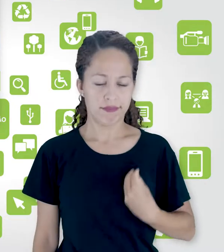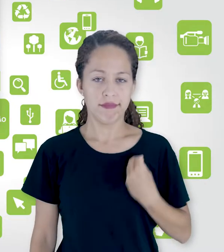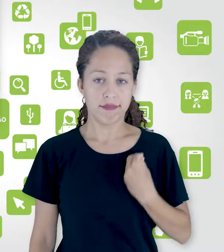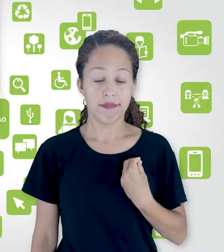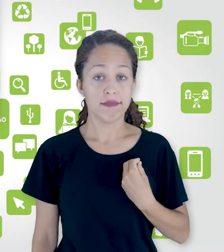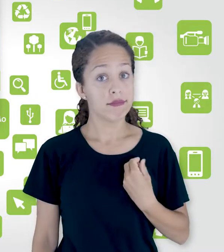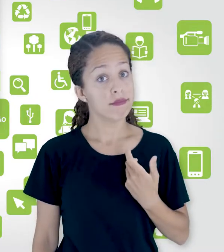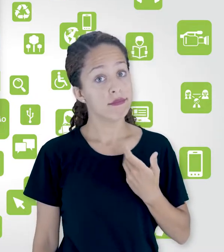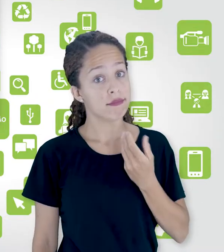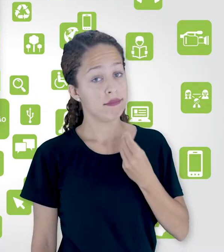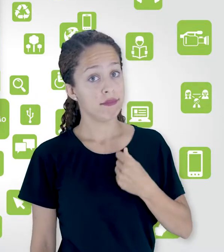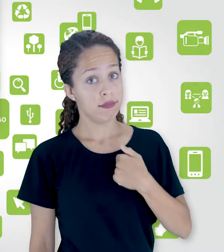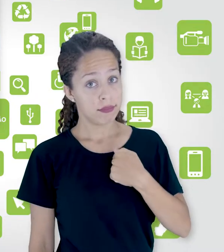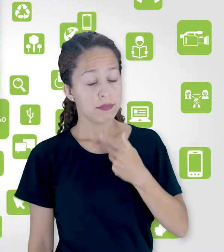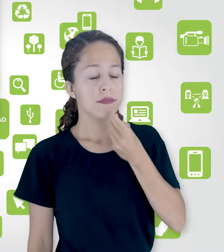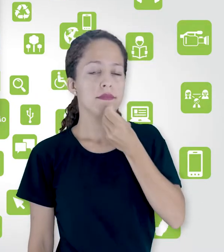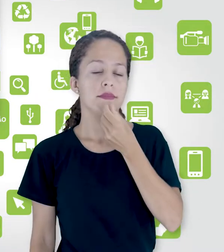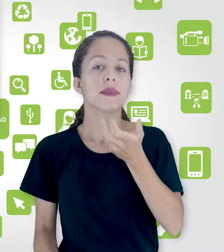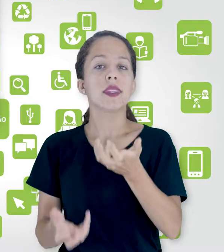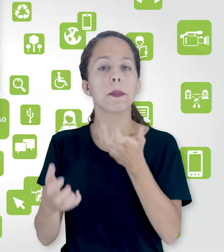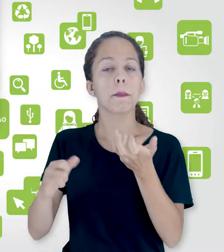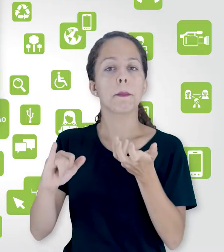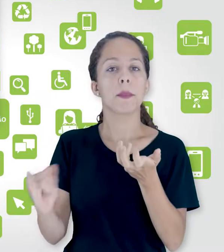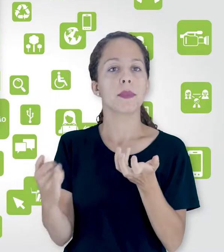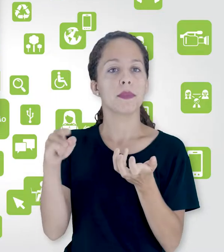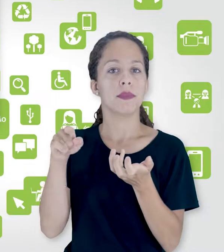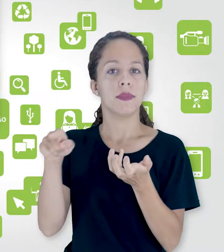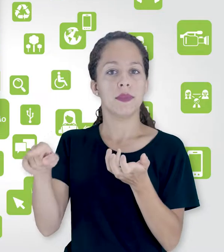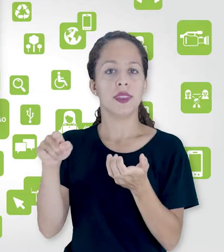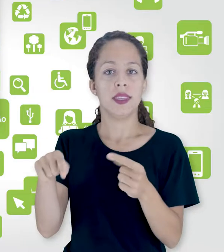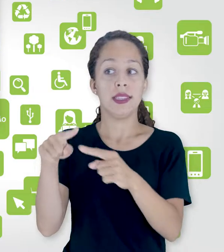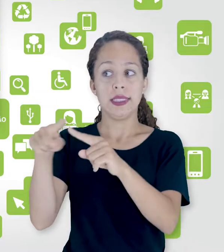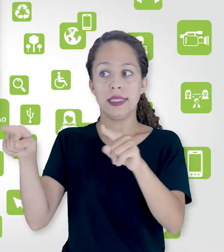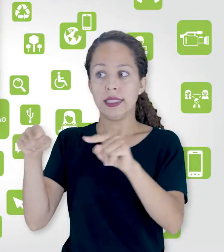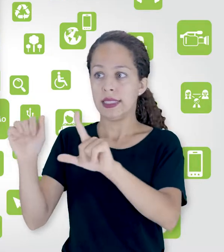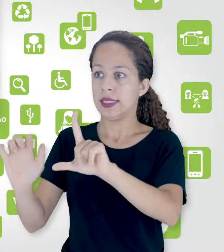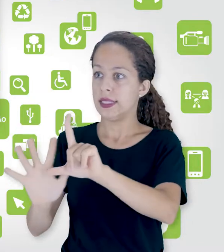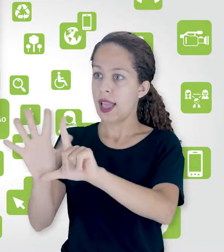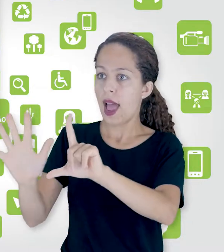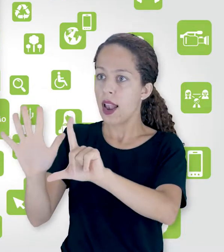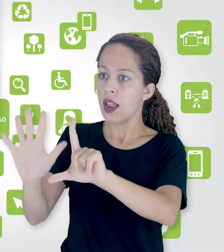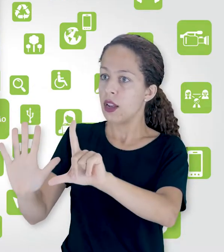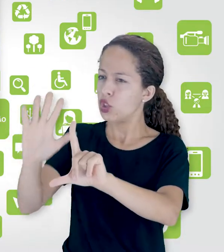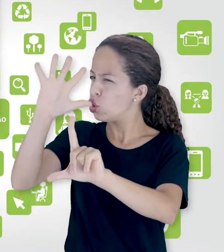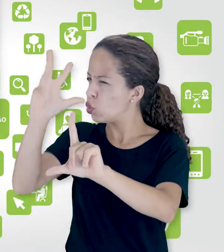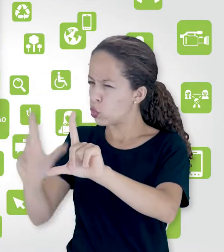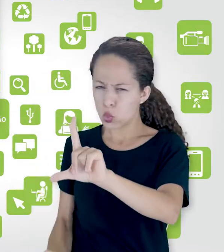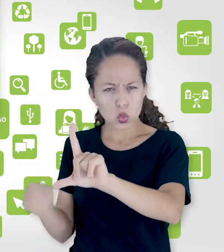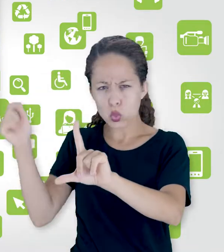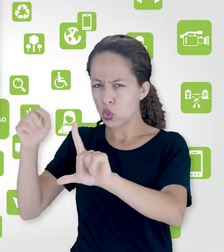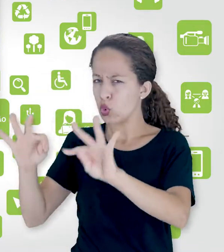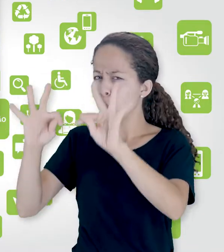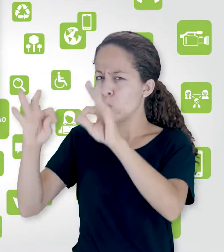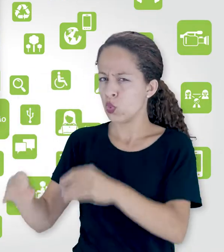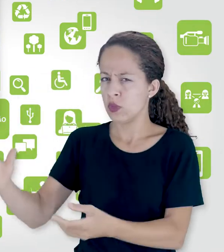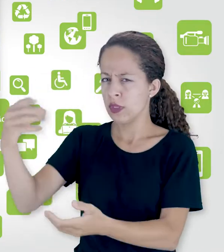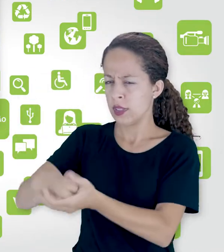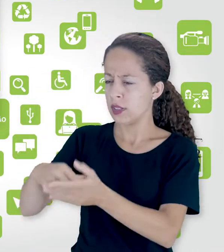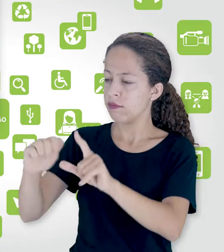E eu quero aproveitar a sala inteira. Então vamos voltar lá para a sala